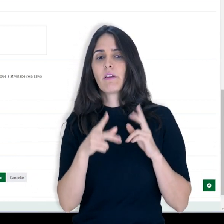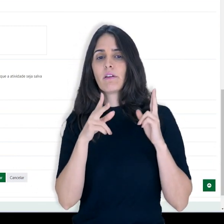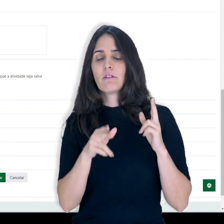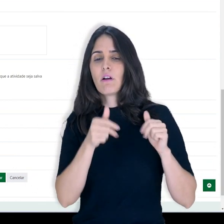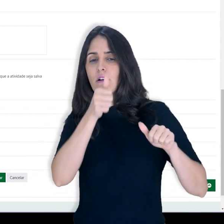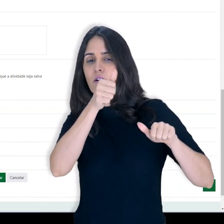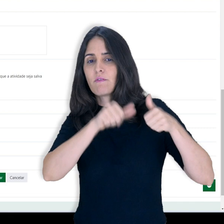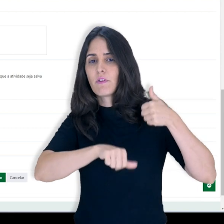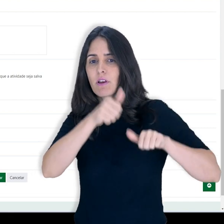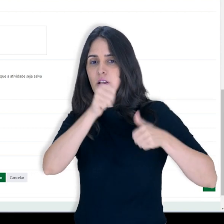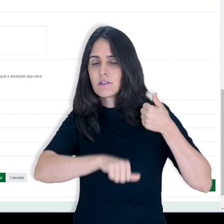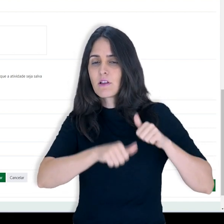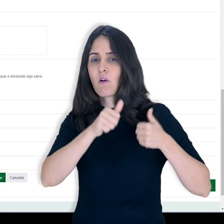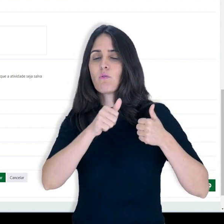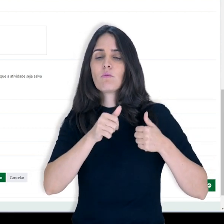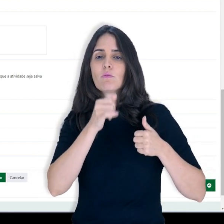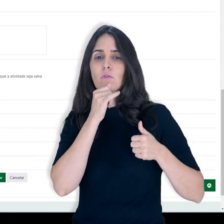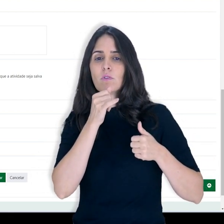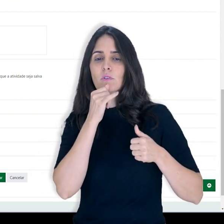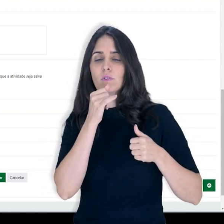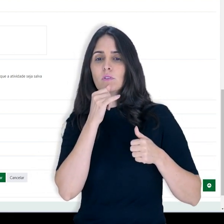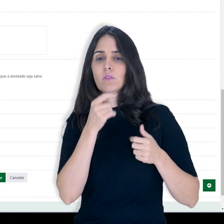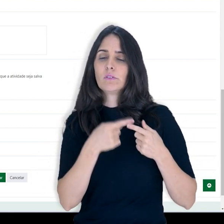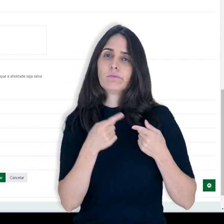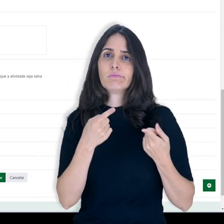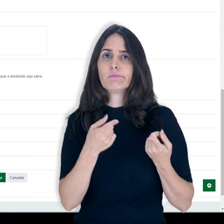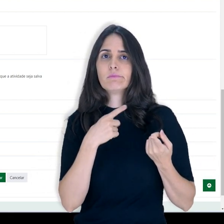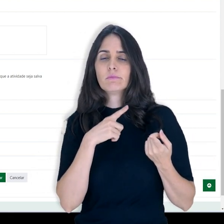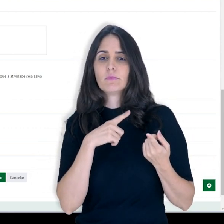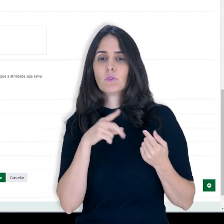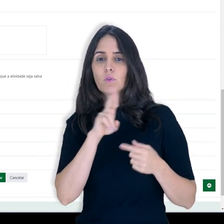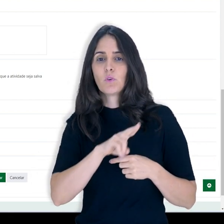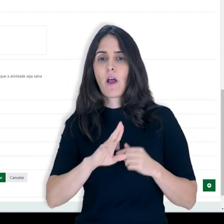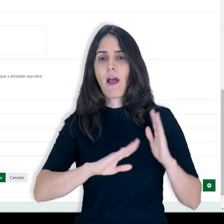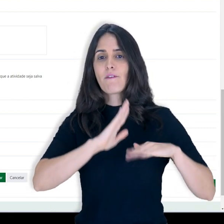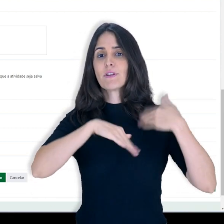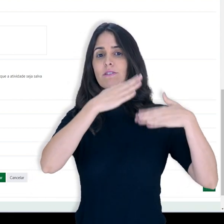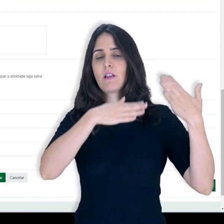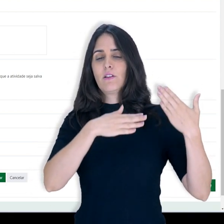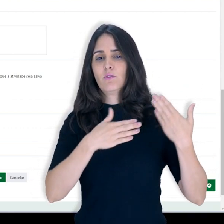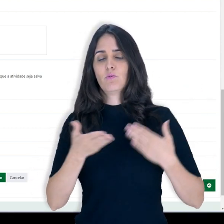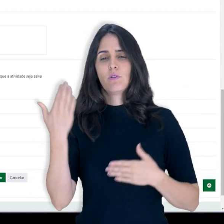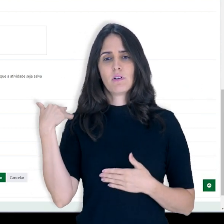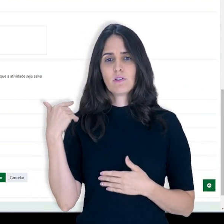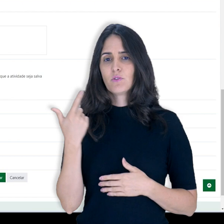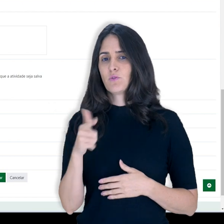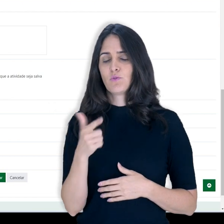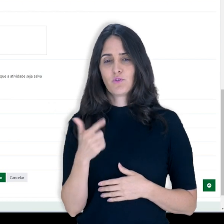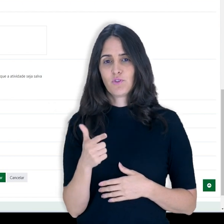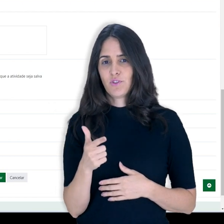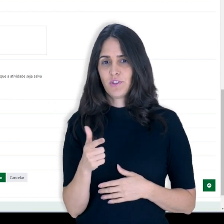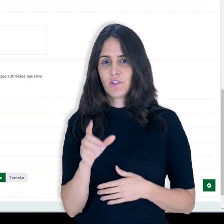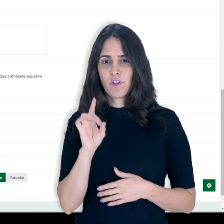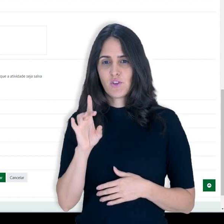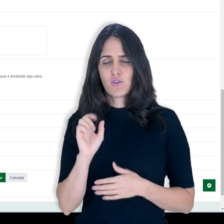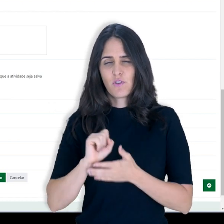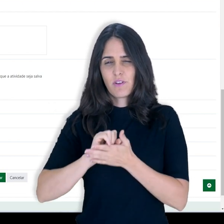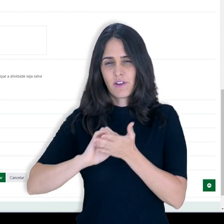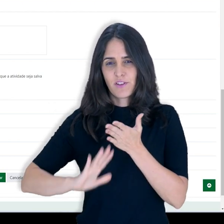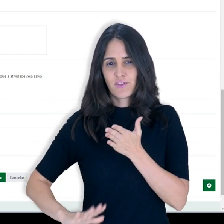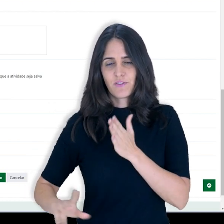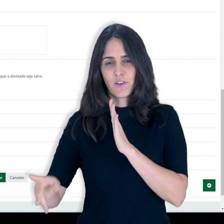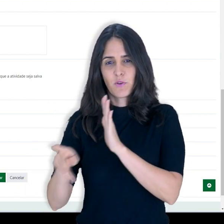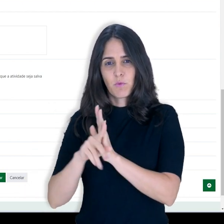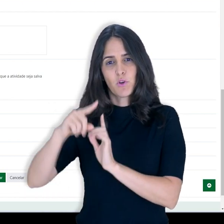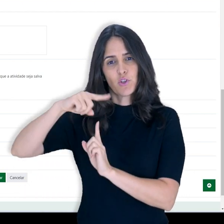utilize os métodos de avaliação avançados como guia de avaliação e rubrica, que anteriormente só estavam